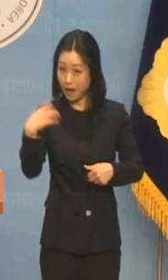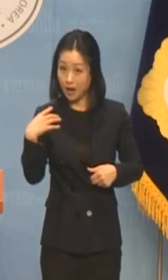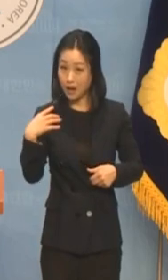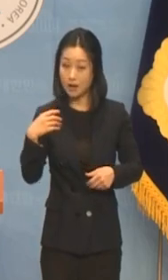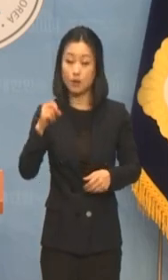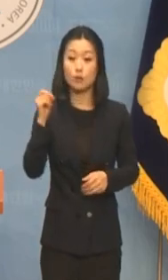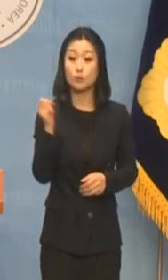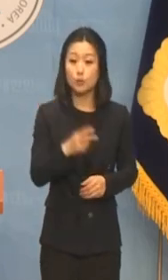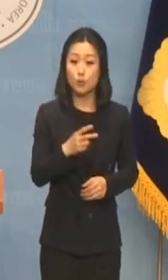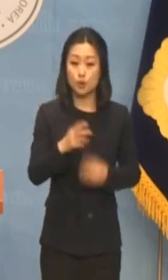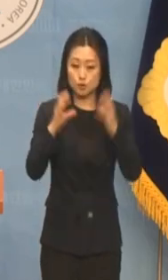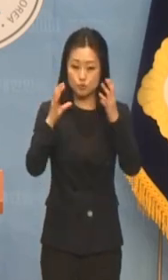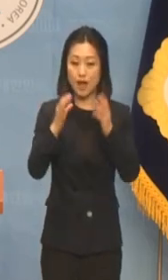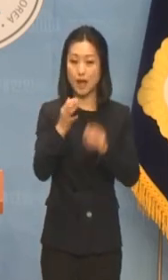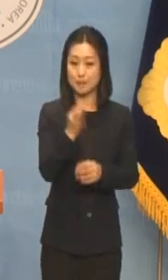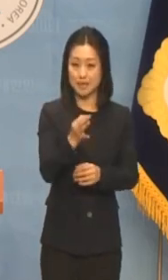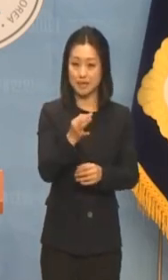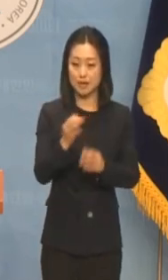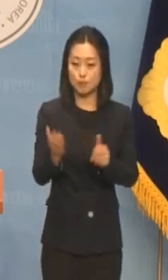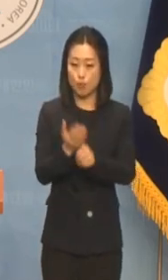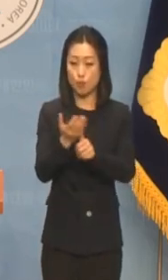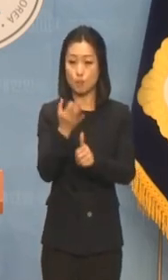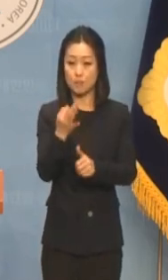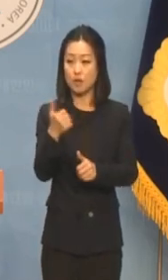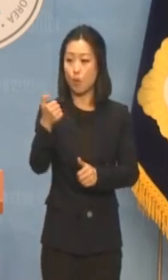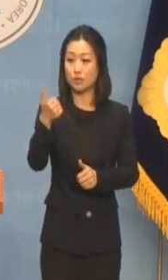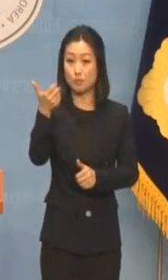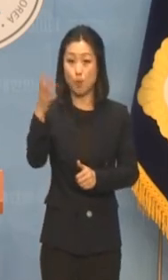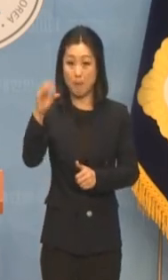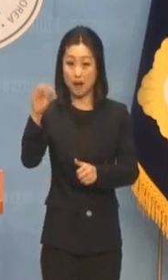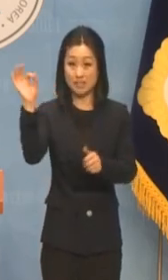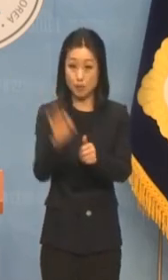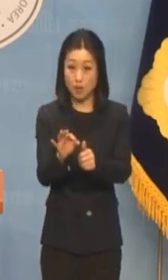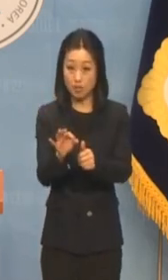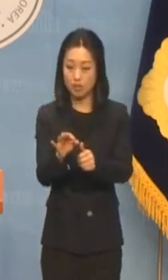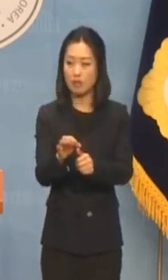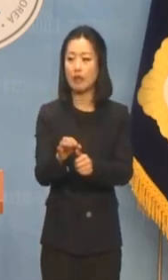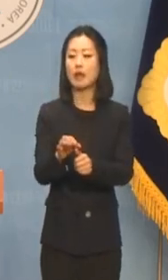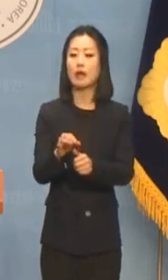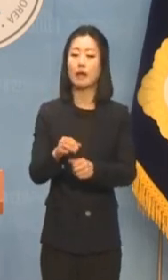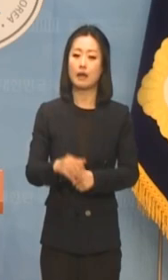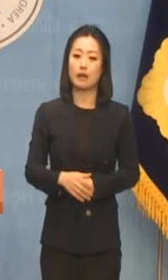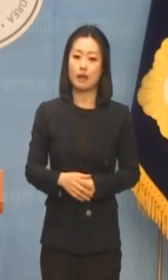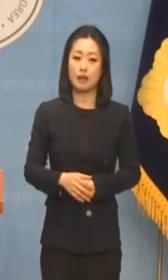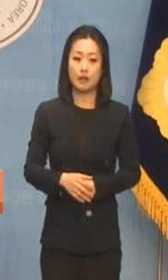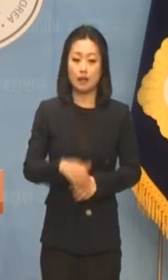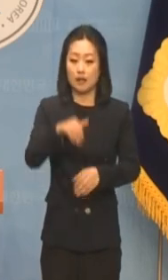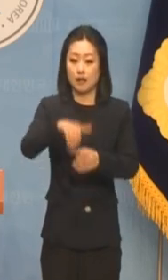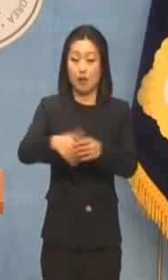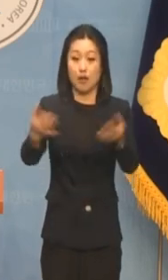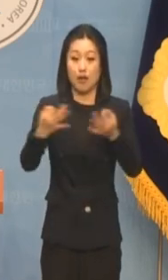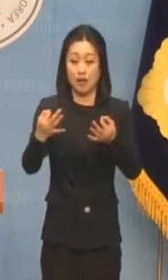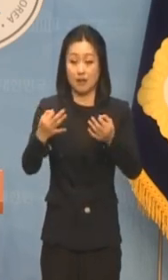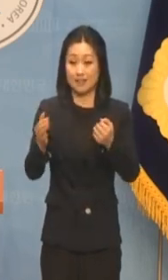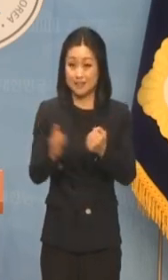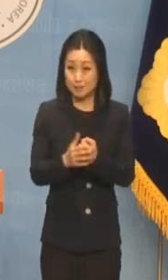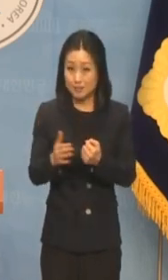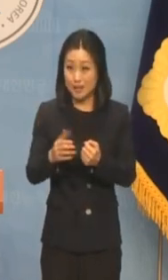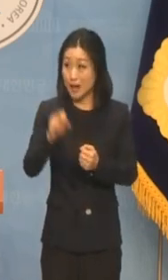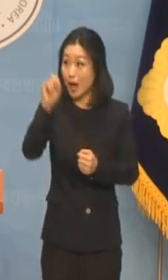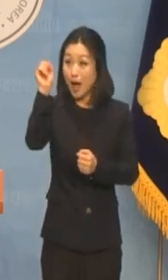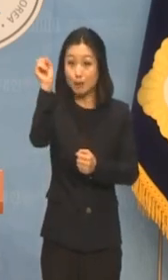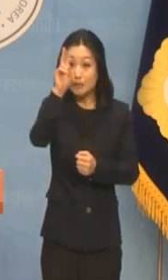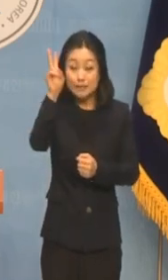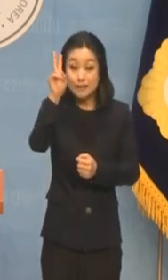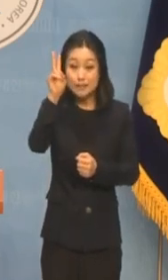유아학비와 보육류도 55만원까지 높이겠다고 합니다. 총선 앞두고 갑자기 안 챙기던